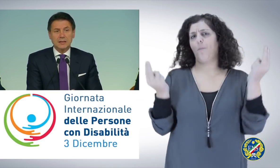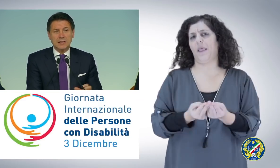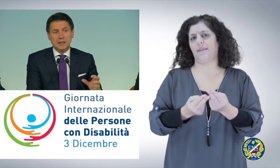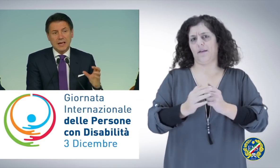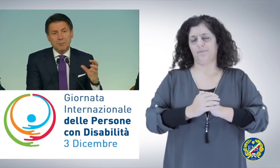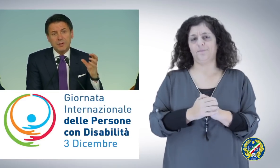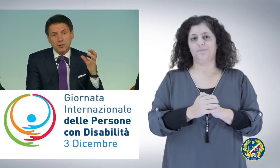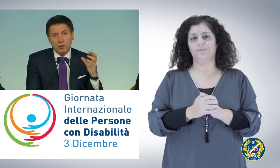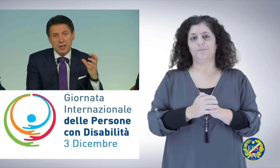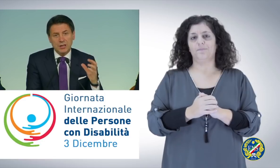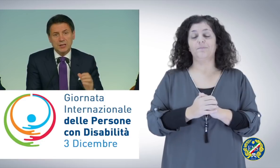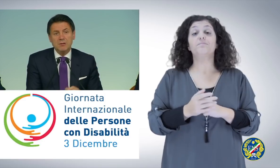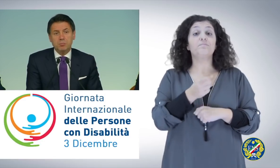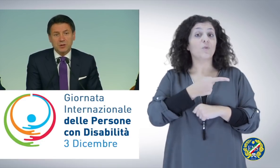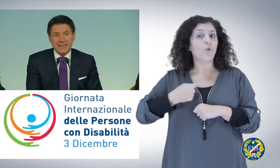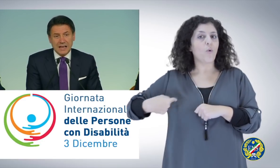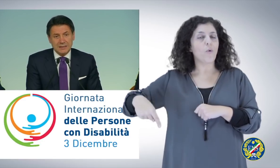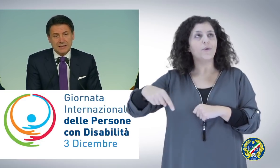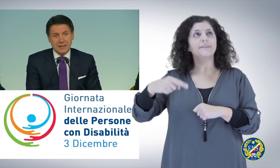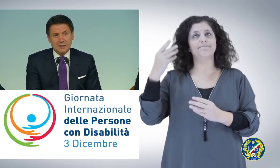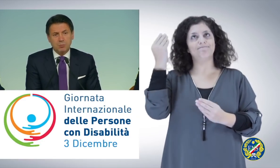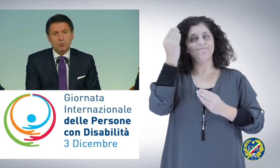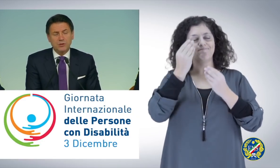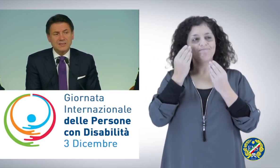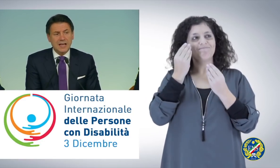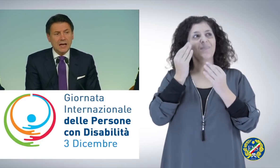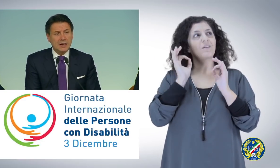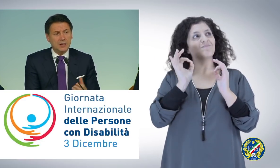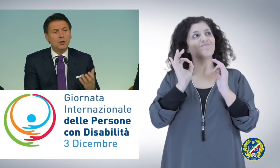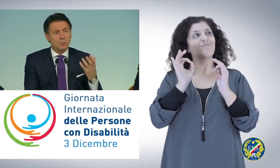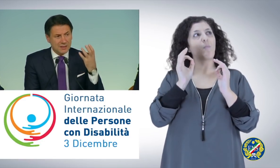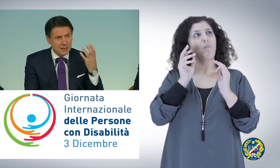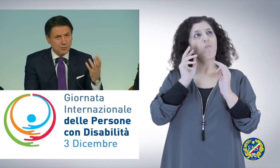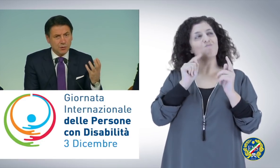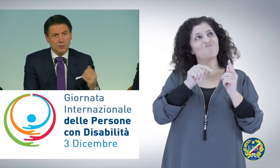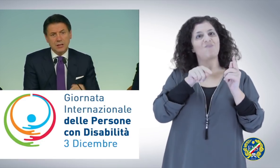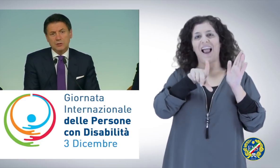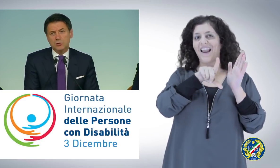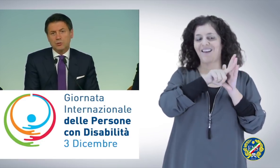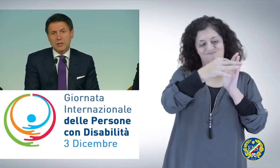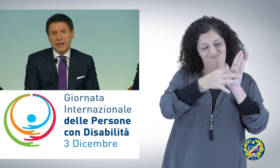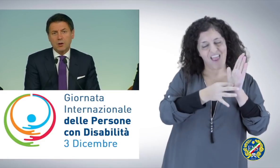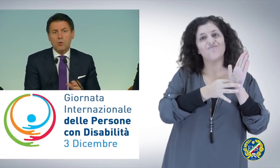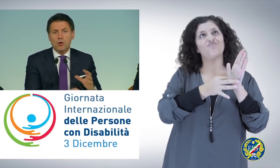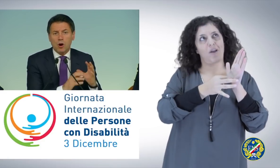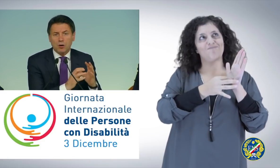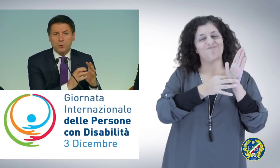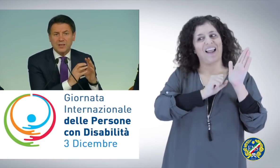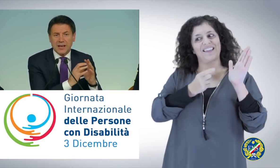E' per noi importante, dal punto di vista normativo, introdurre un corpo di